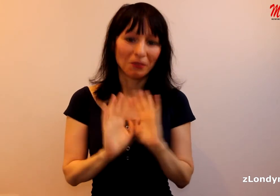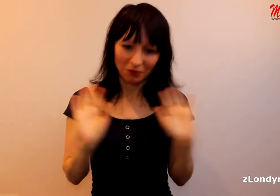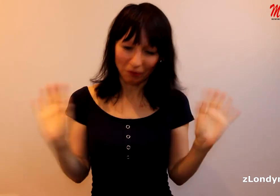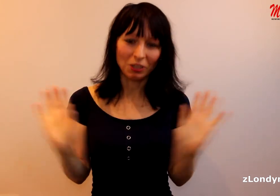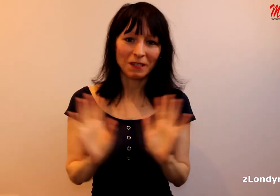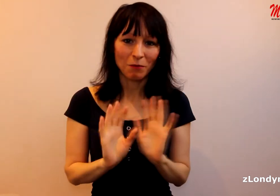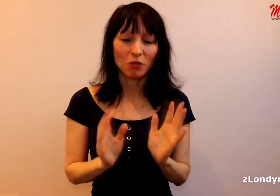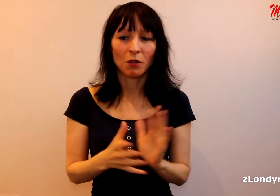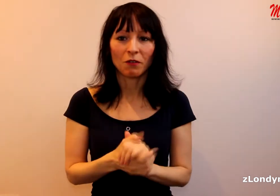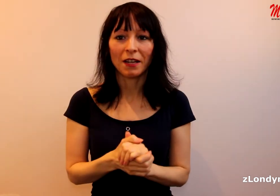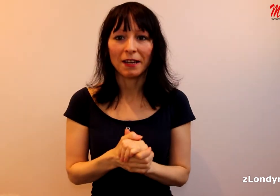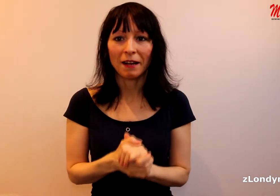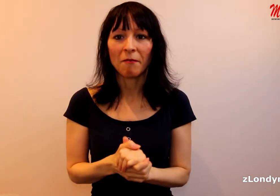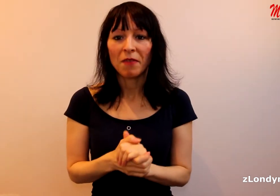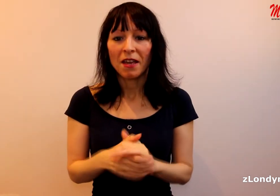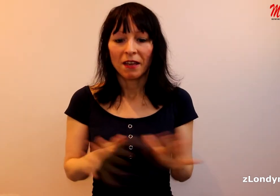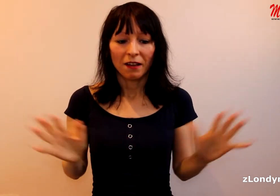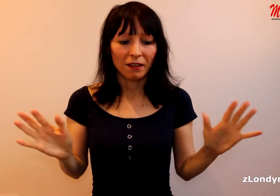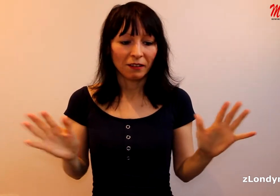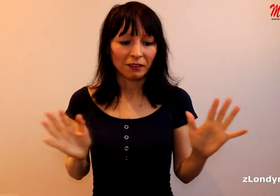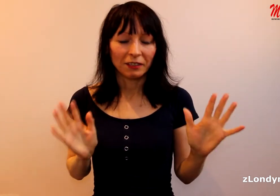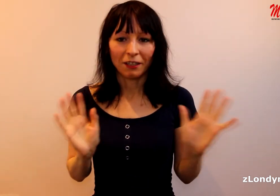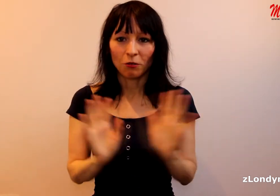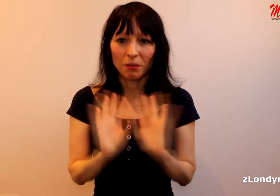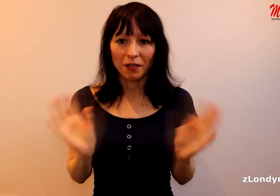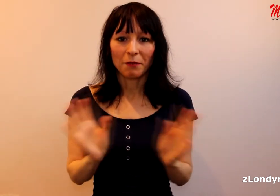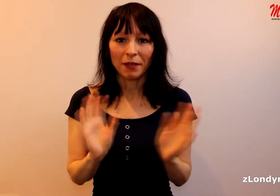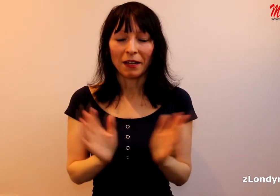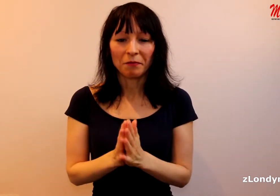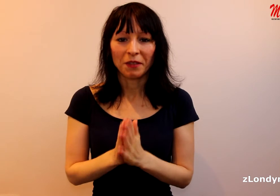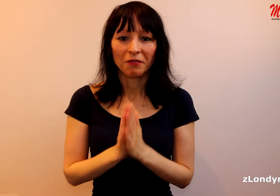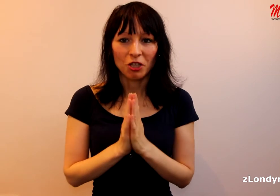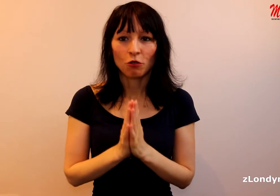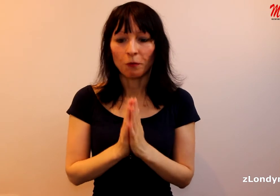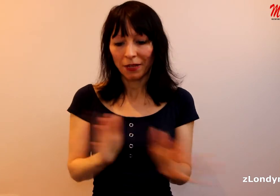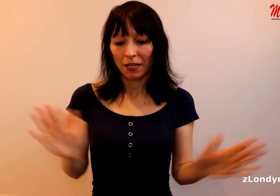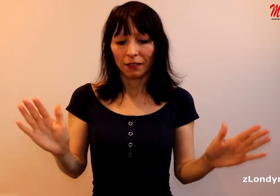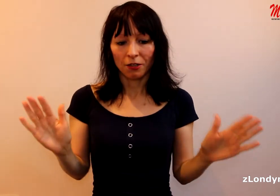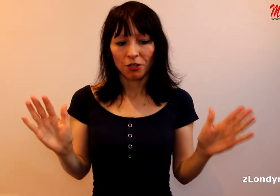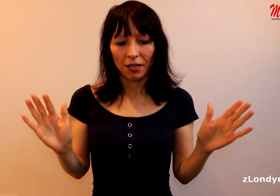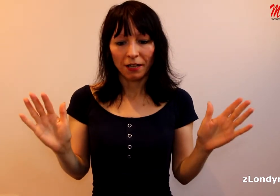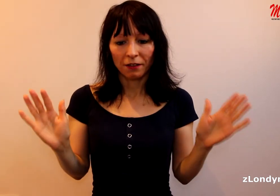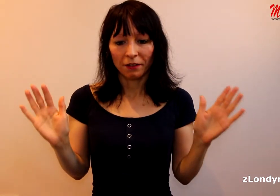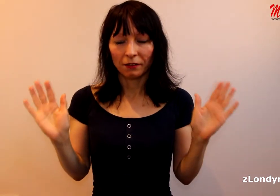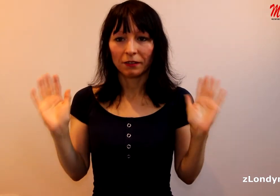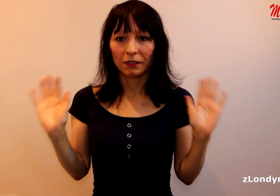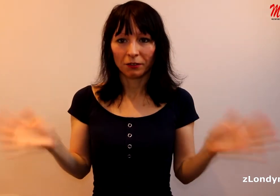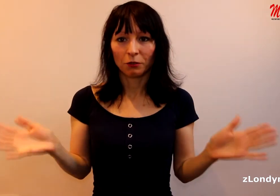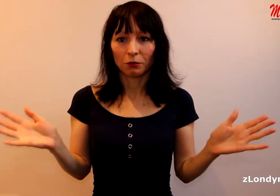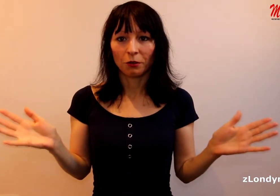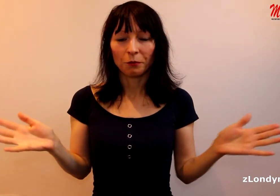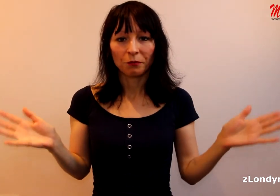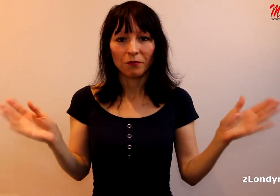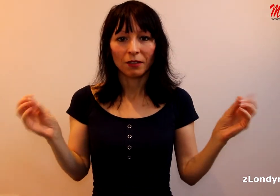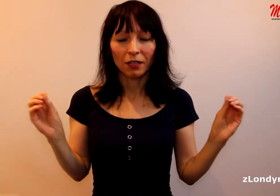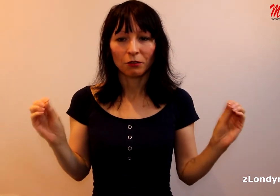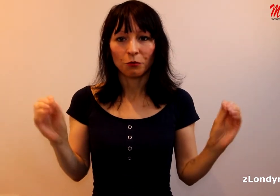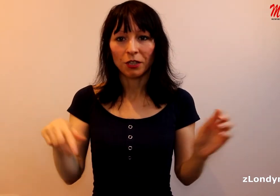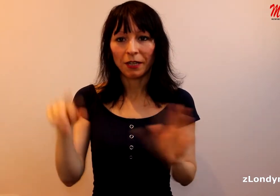samozřejmě jsem pak šmírovala dál, jako kdybych byla v Česku. Takže toto, tak to můžete.